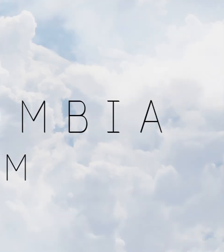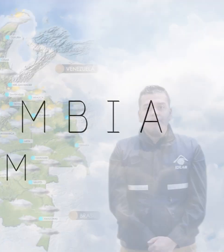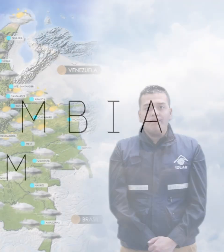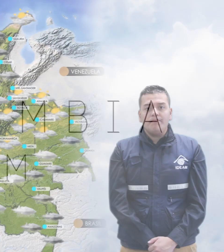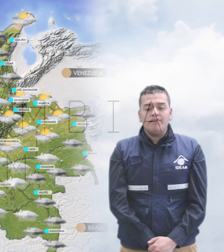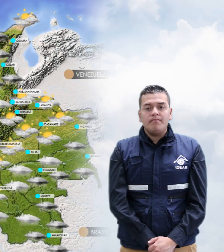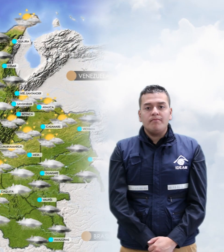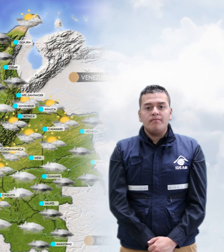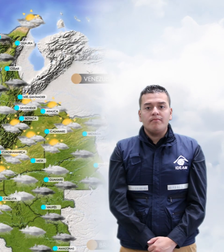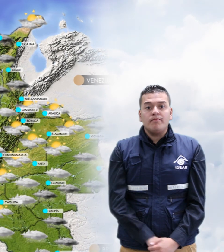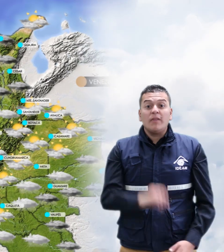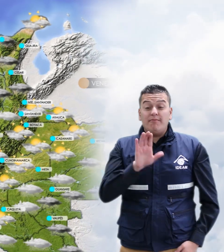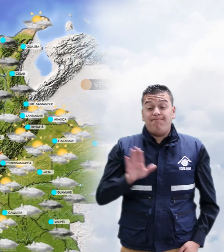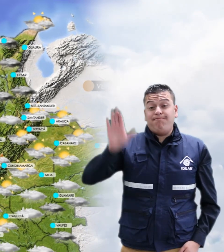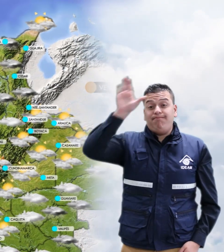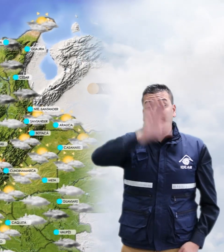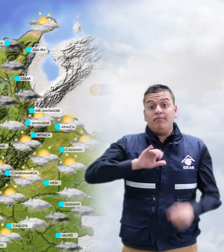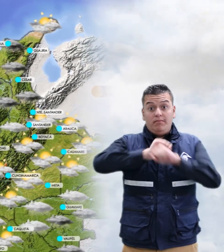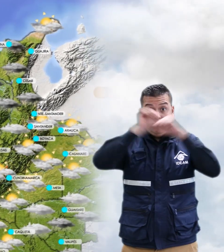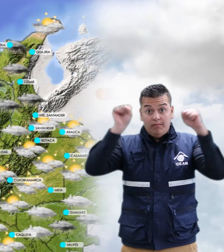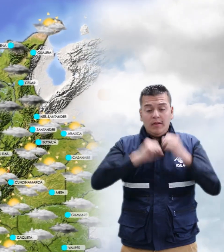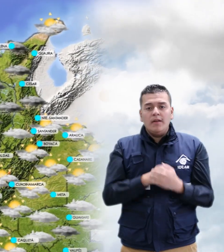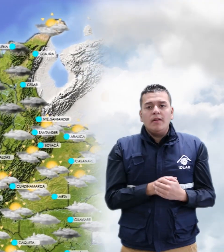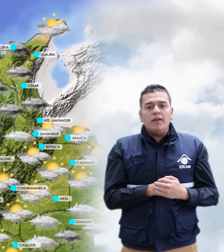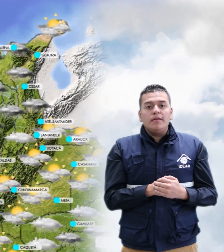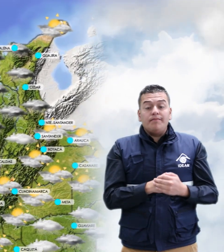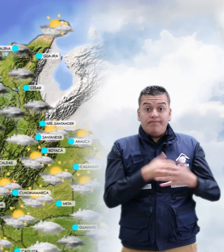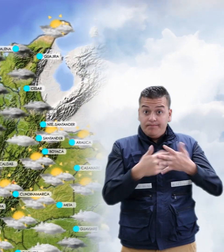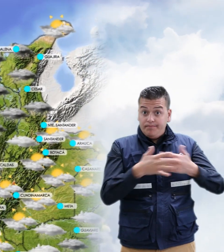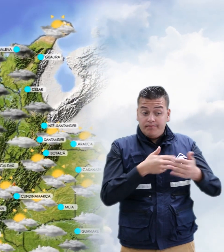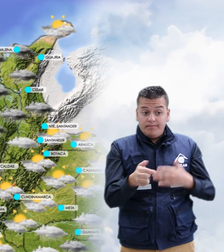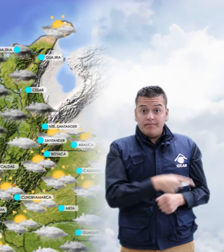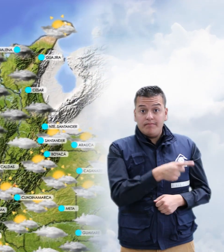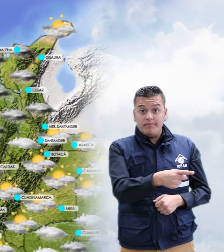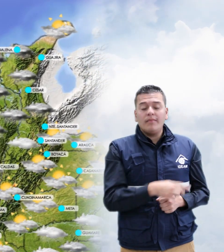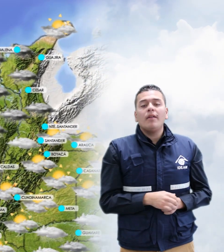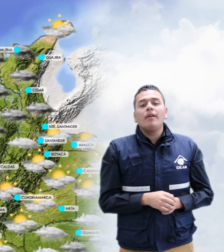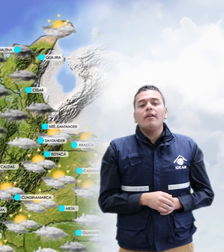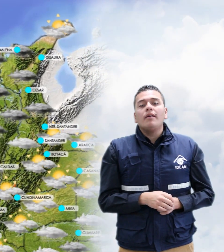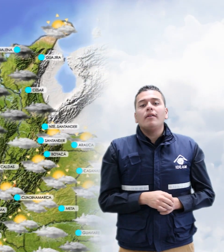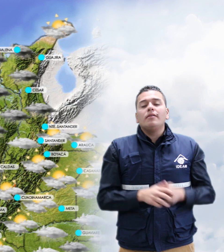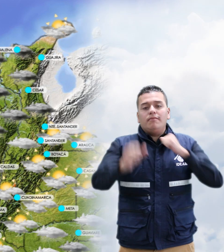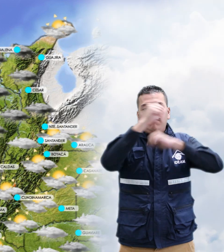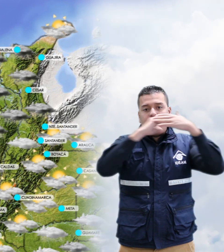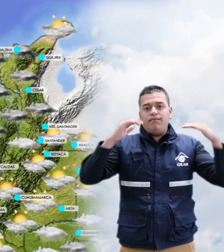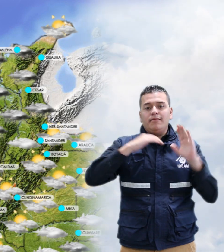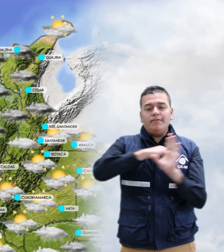A nivel nacional, en horas de la mañana, sobre el archipiélago de San Andrés y Providencia, cielo entre ligera y parcialmente nublado, con tiempo